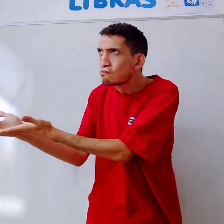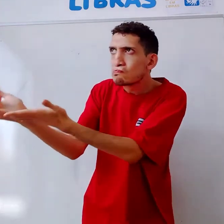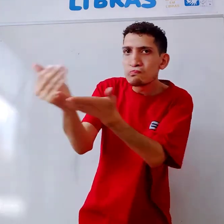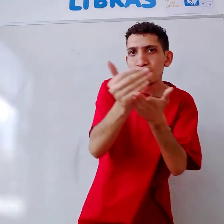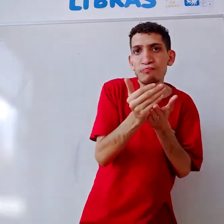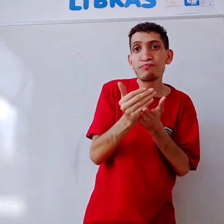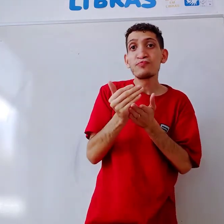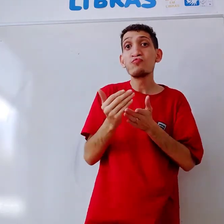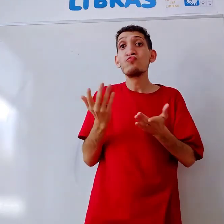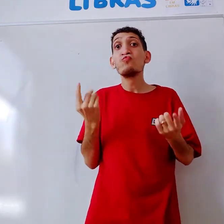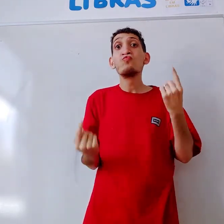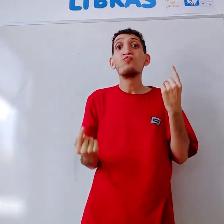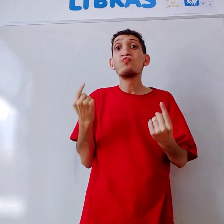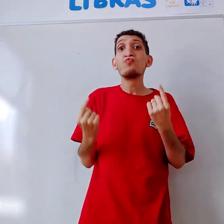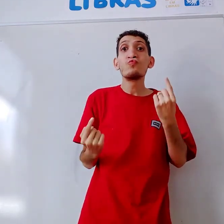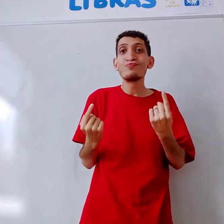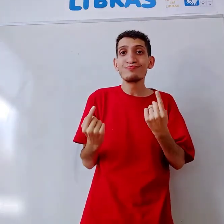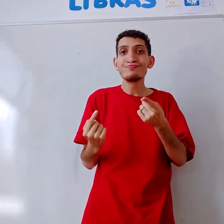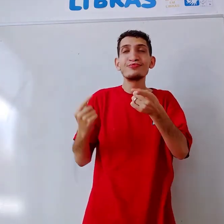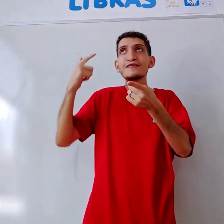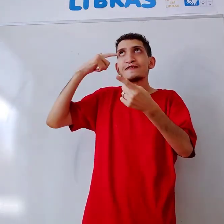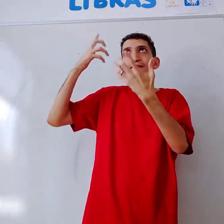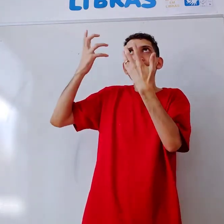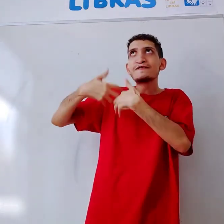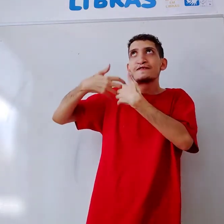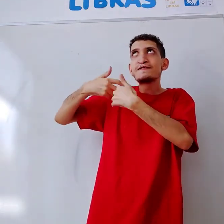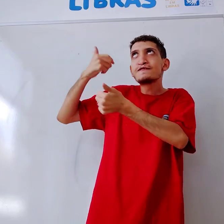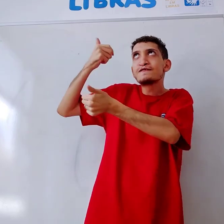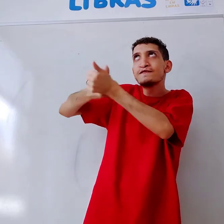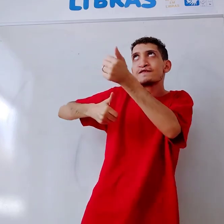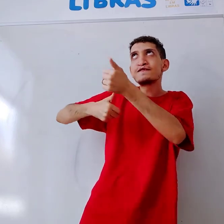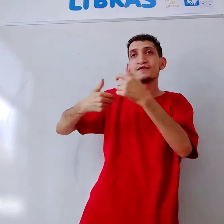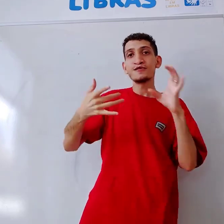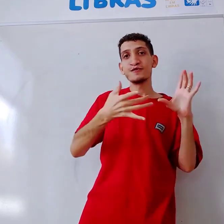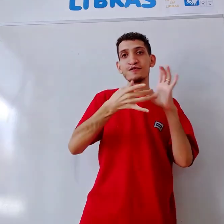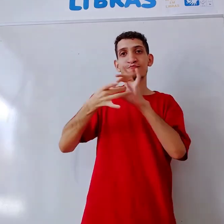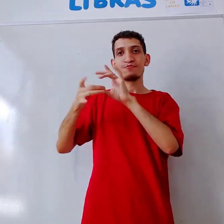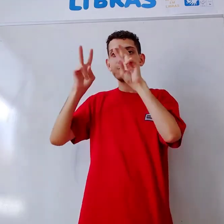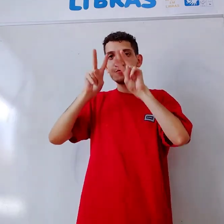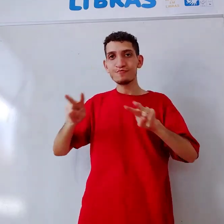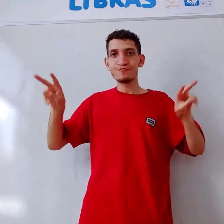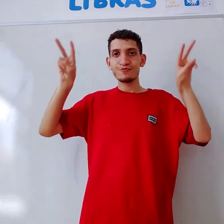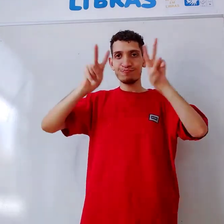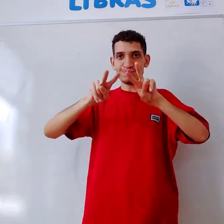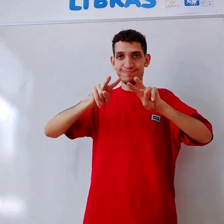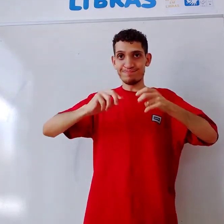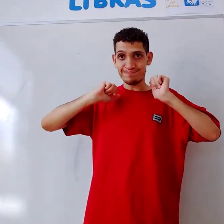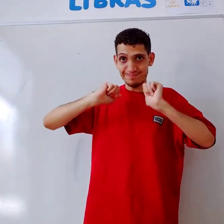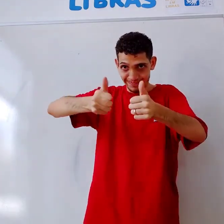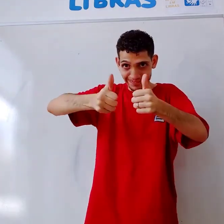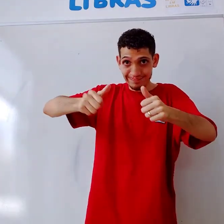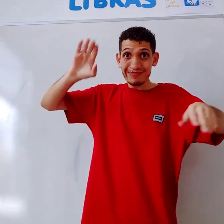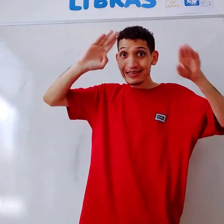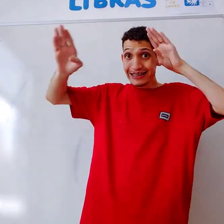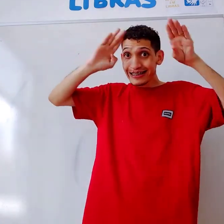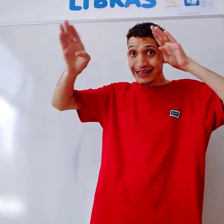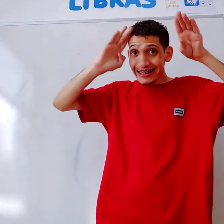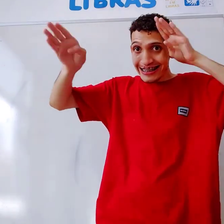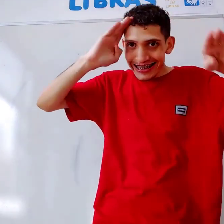ou informação, coletar, reunir, qual? Você refletir, pensar, contexto visual, jóia? Vamos! Vamos!